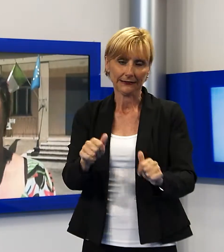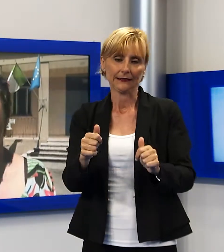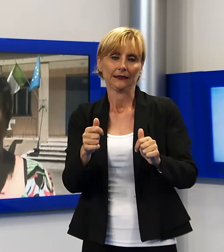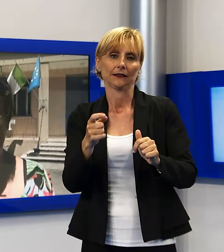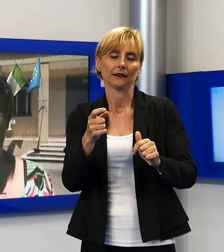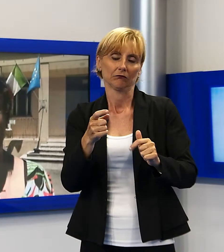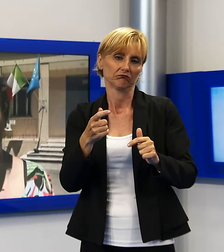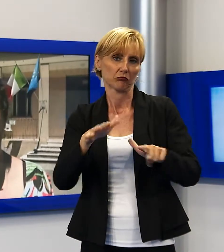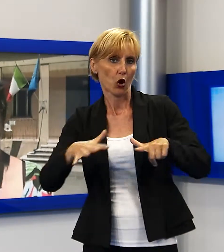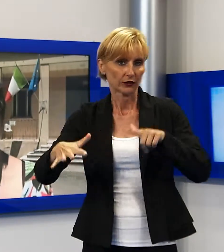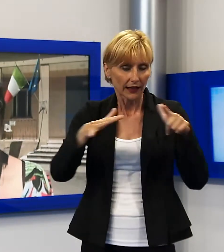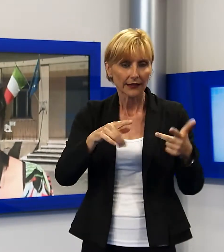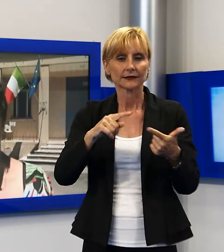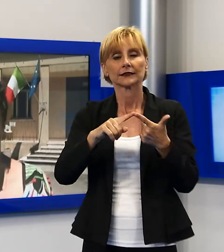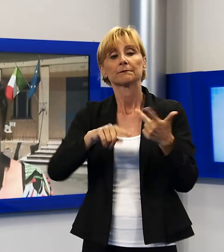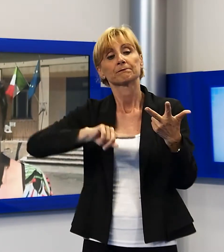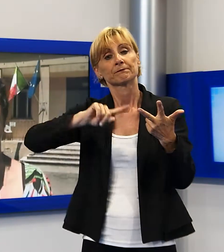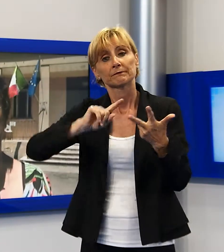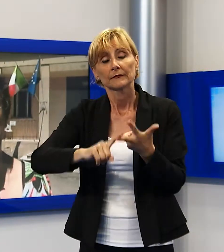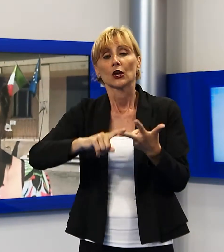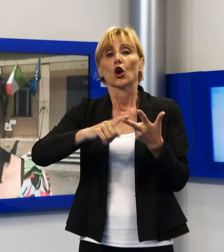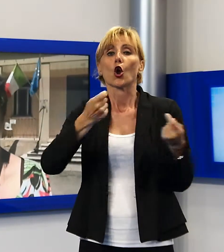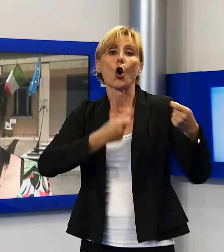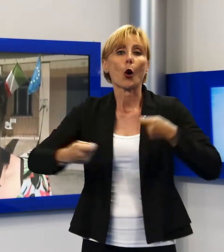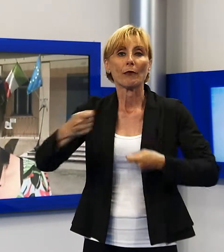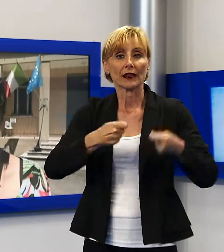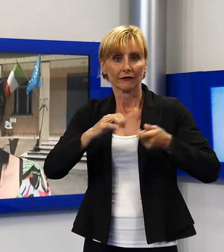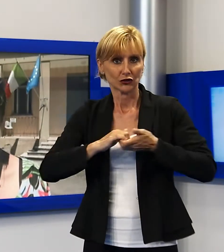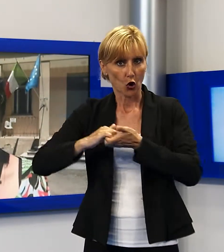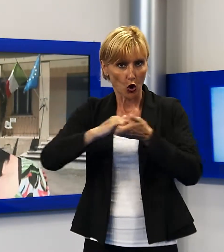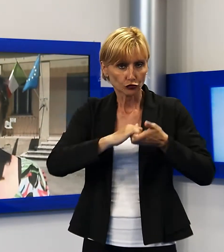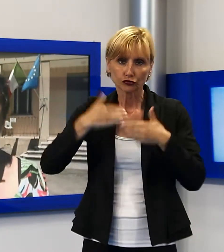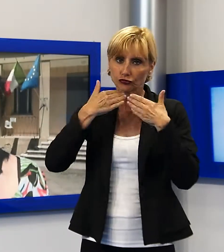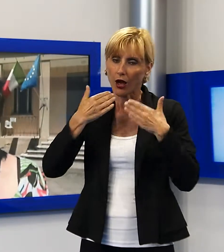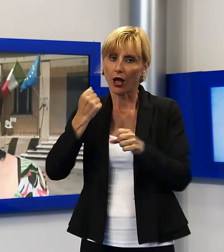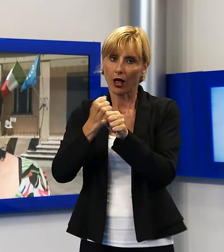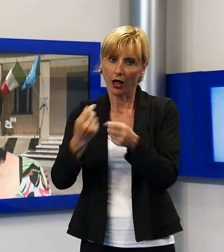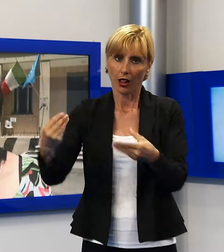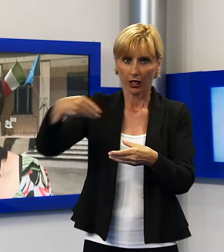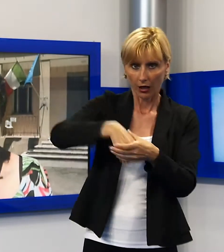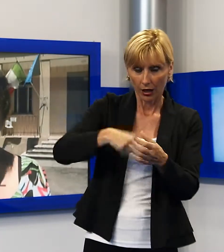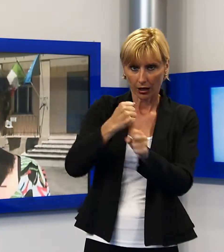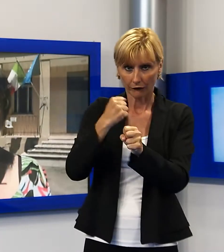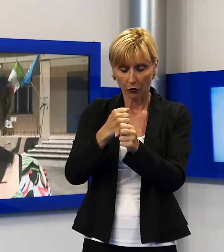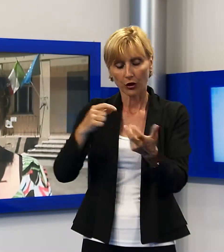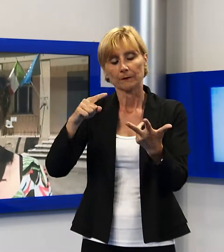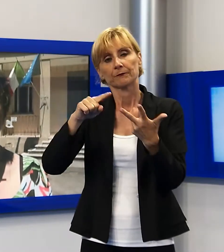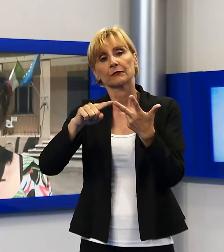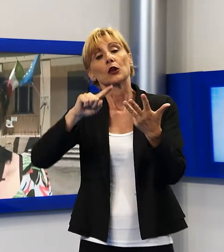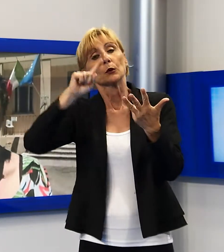cooperative sociali che ci hanno permesso di inserirle in un progetto lavorativo e le istanze dei cittadini che sono state portate o